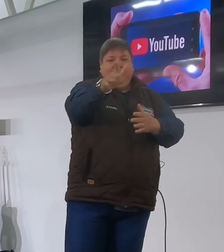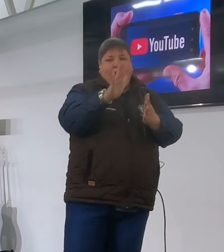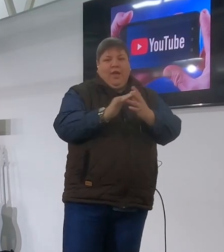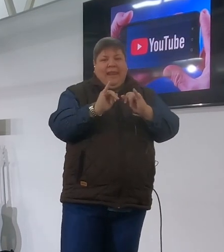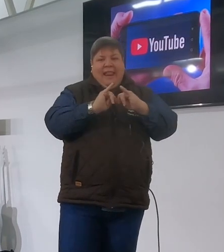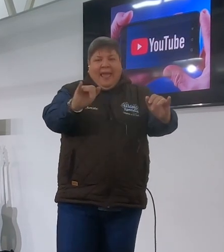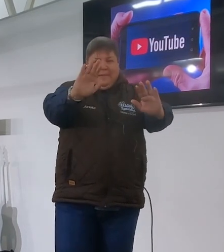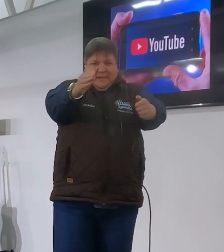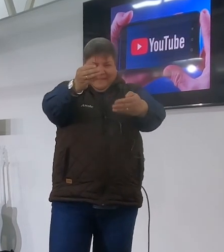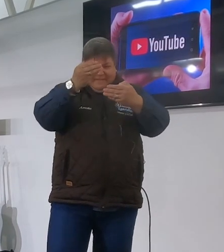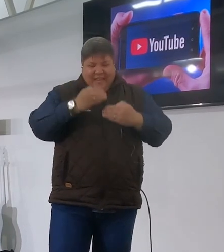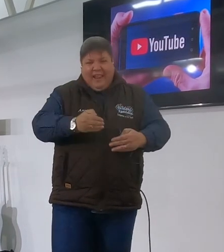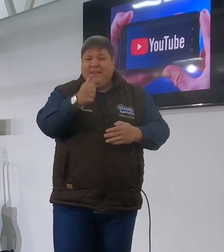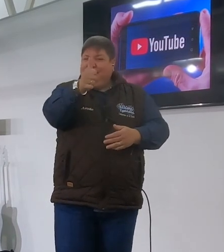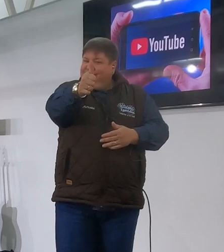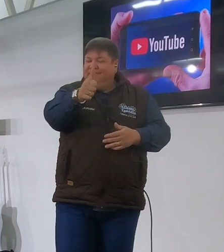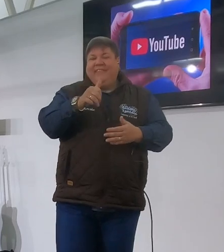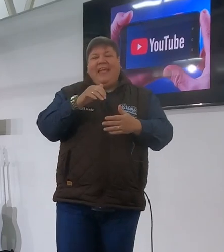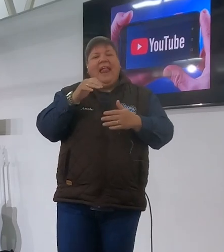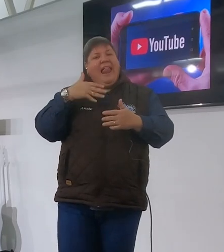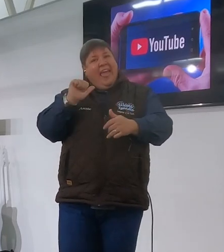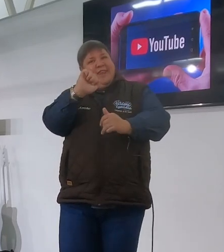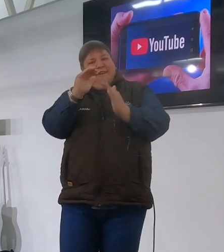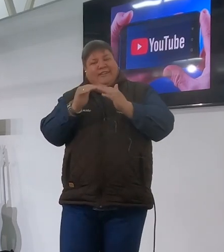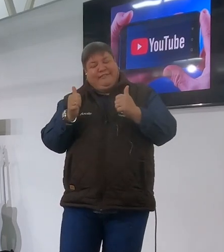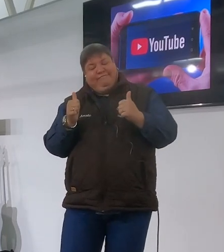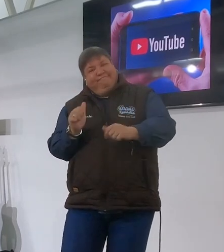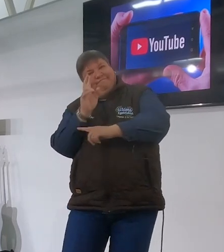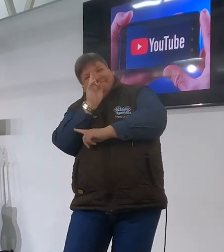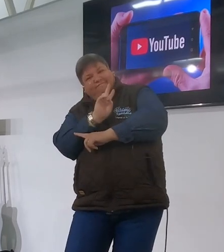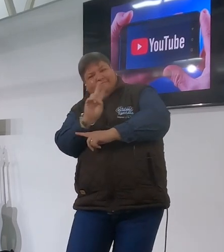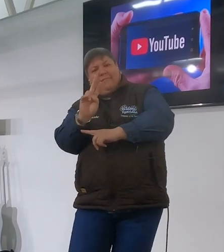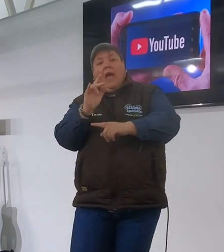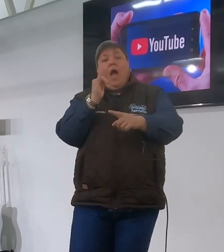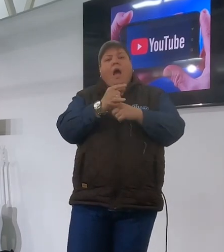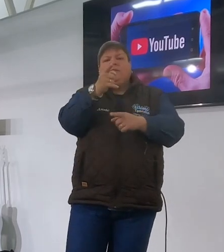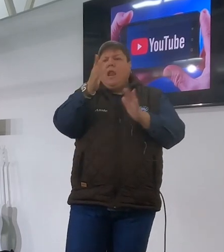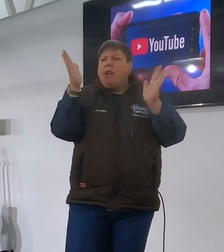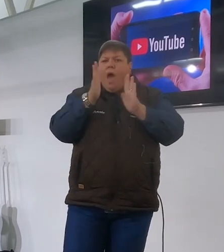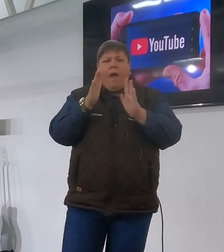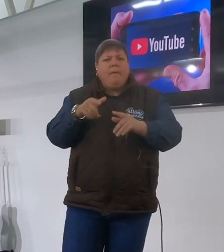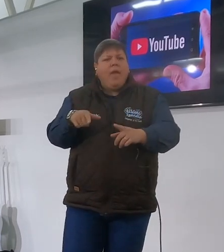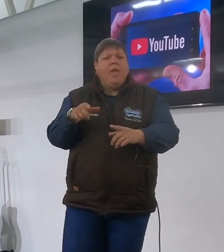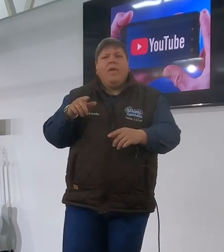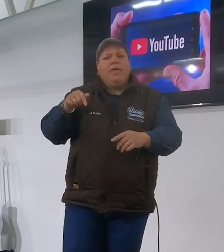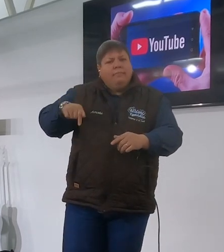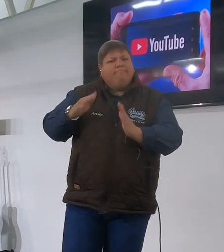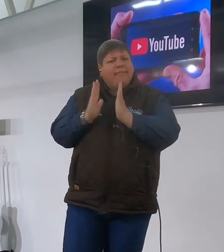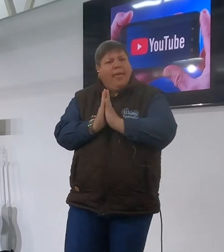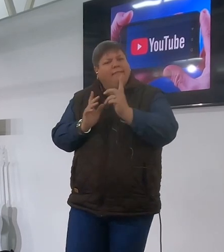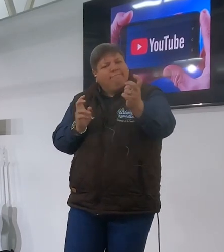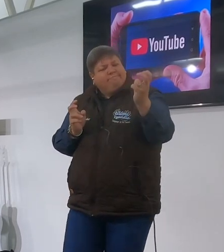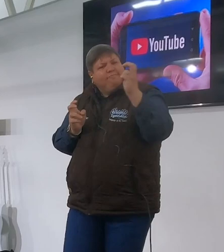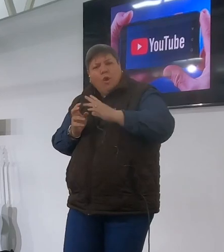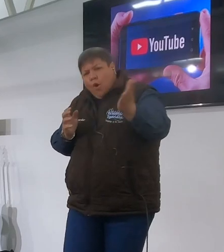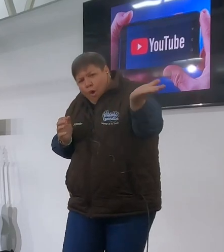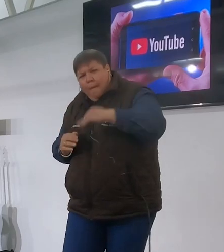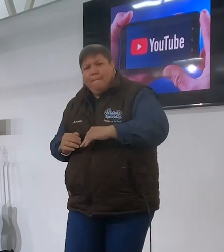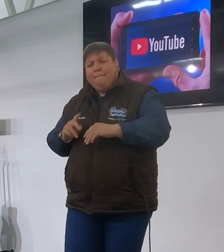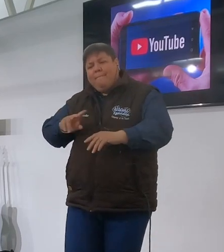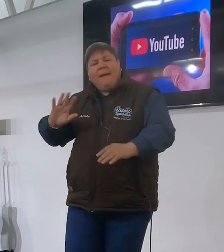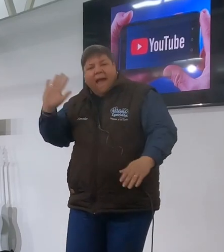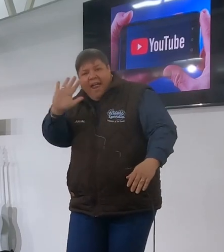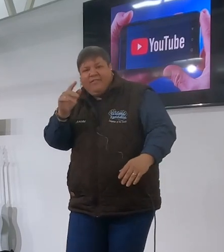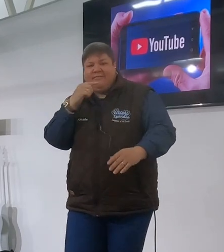welkom weer eens is lekker om in jou huis te wees en ek wil jou uitnooi as jy ooit hier nabij is kom keier vir ons kom sê vir ons hallo kom